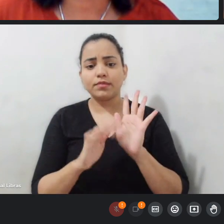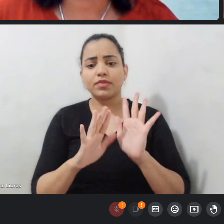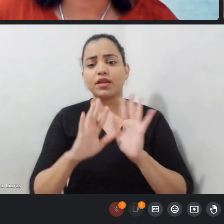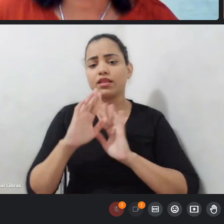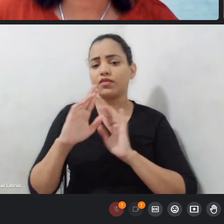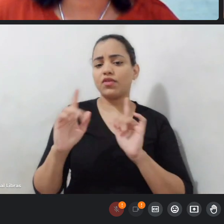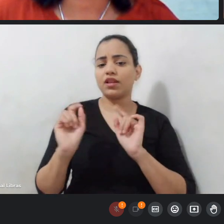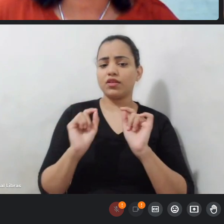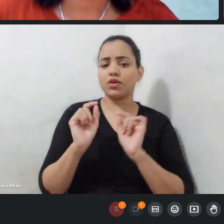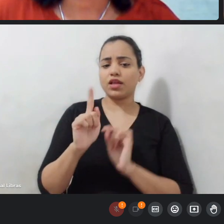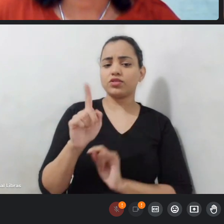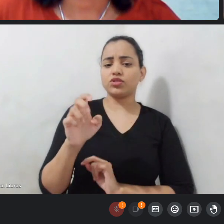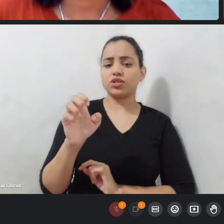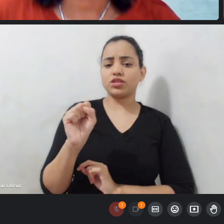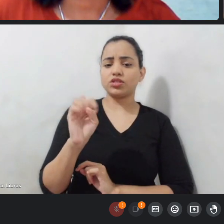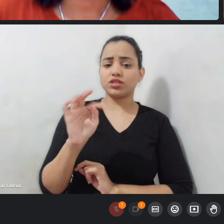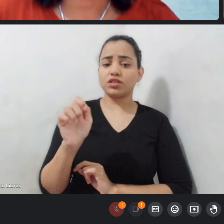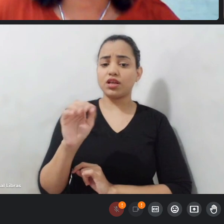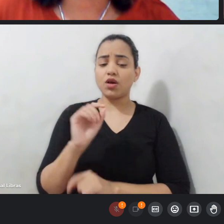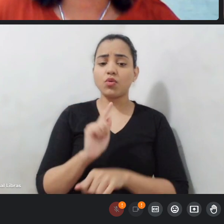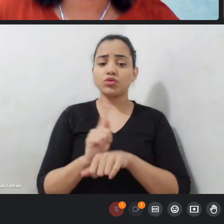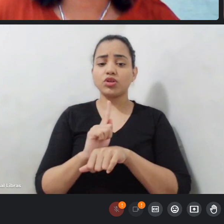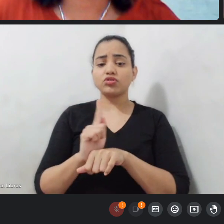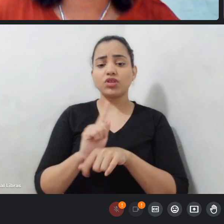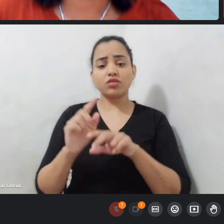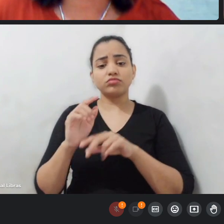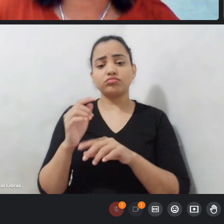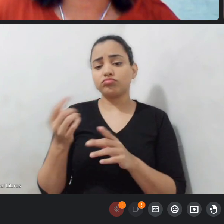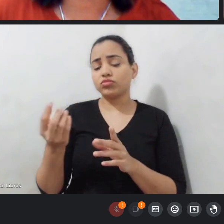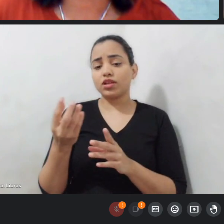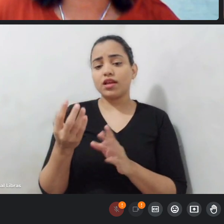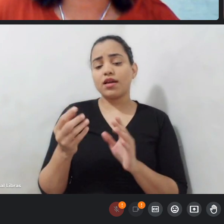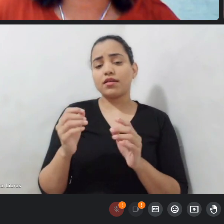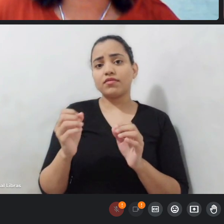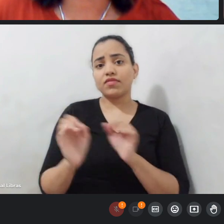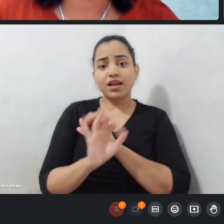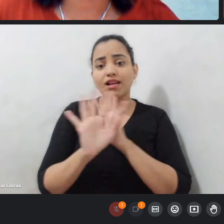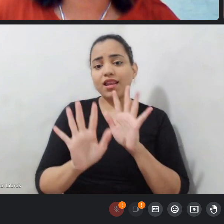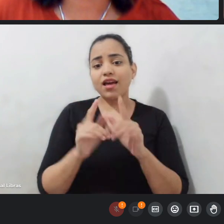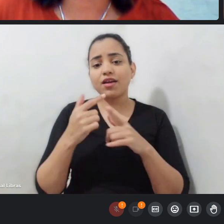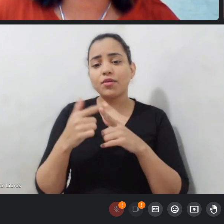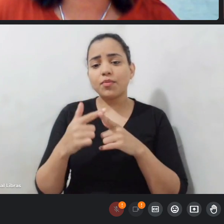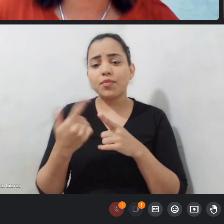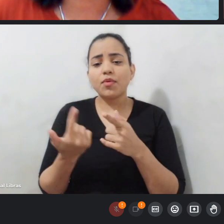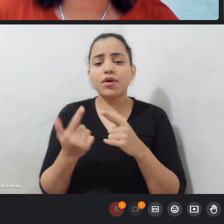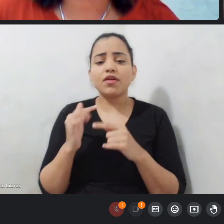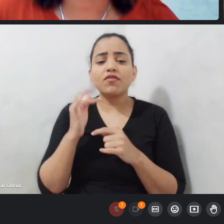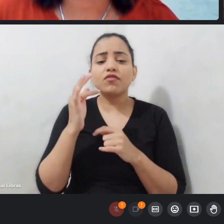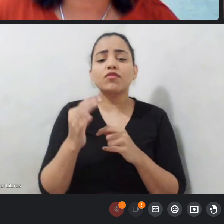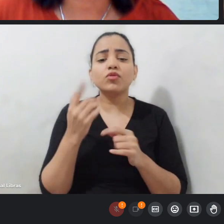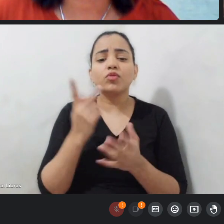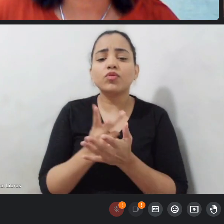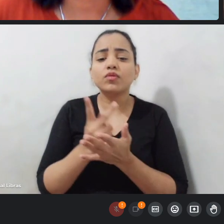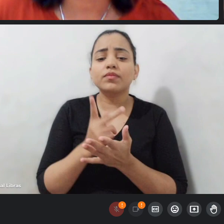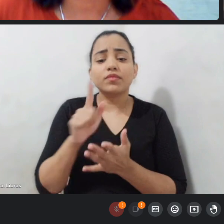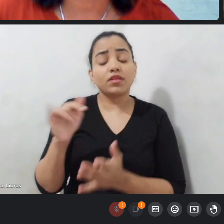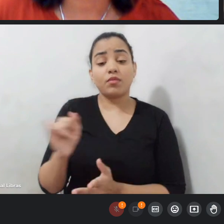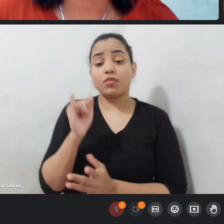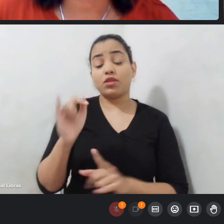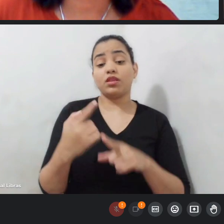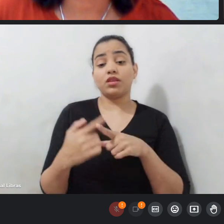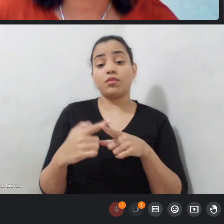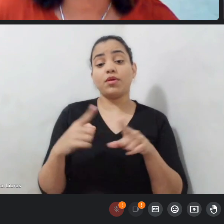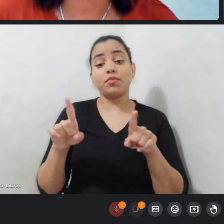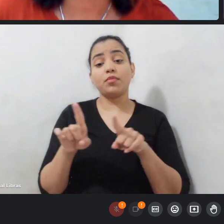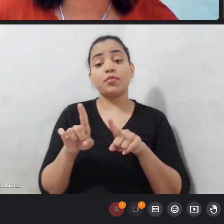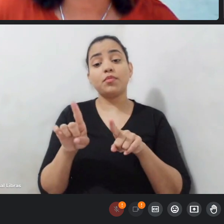das entidades isso é importante também porque por mais que a gente esteja falando nós estejamos falando com o governo do estado